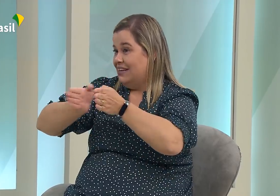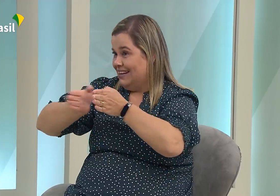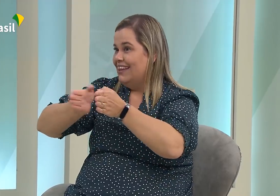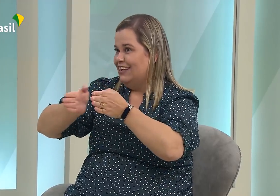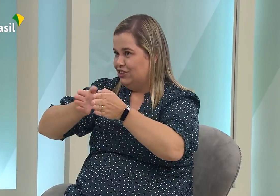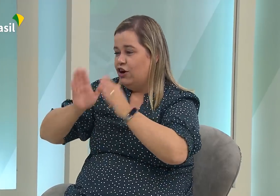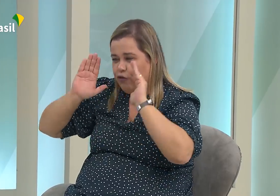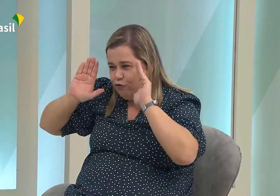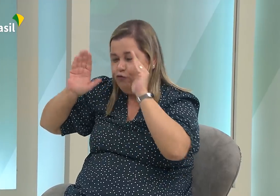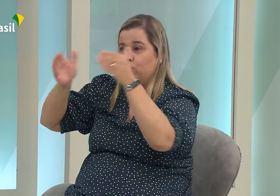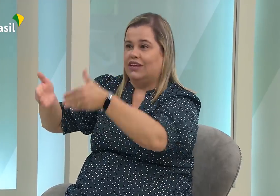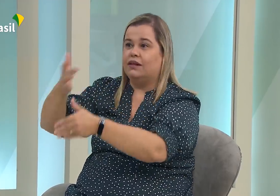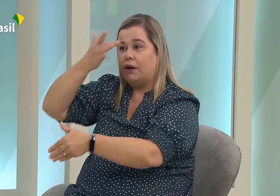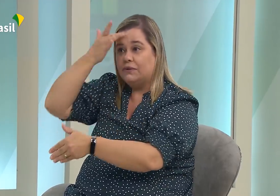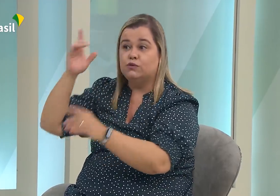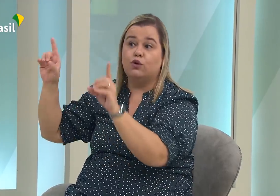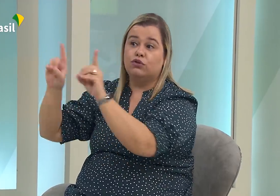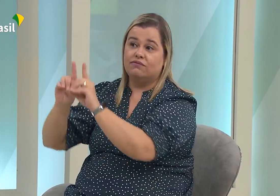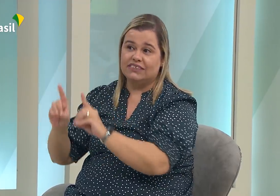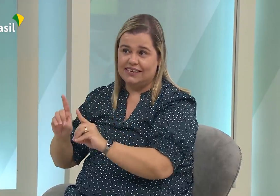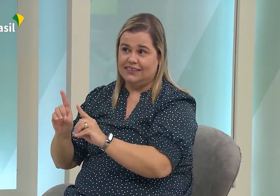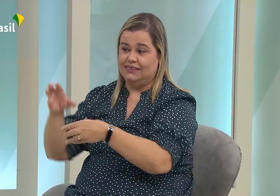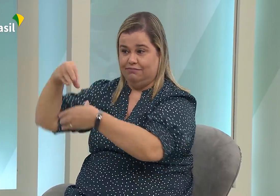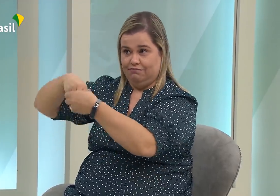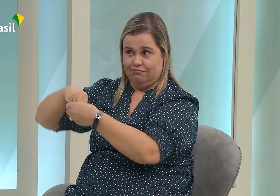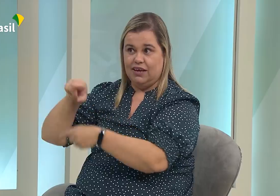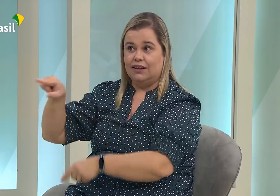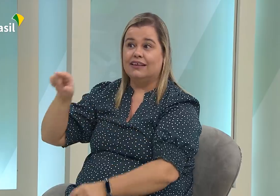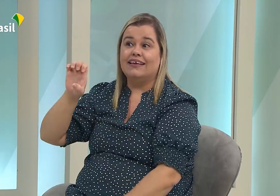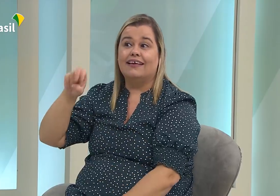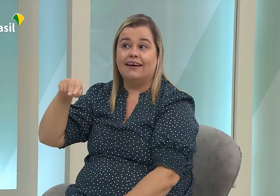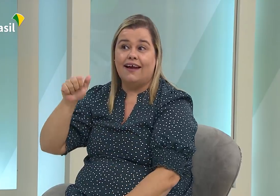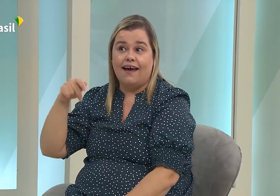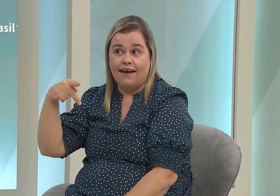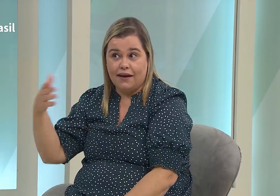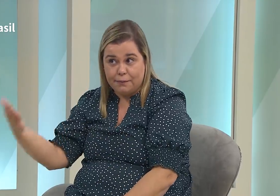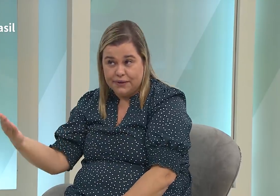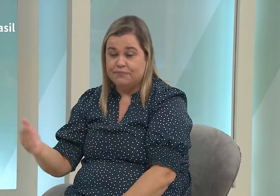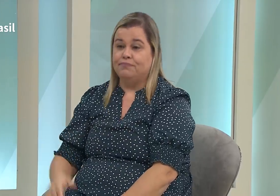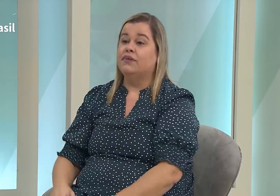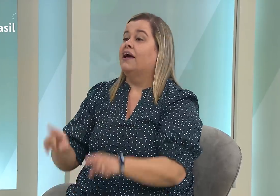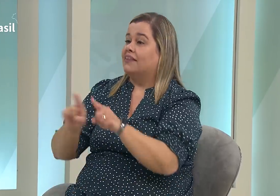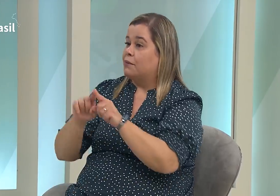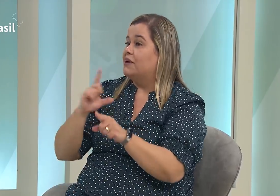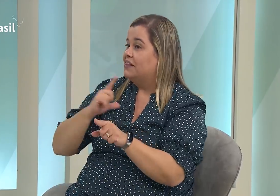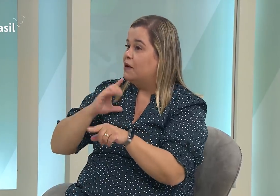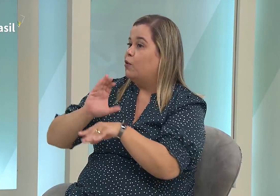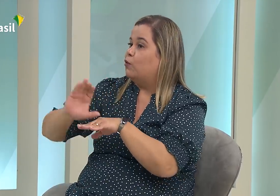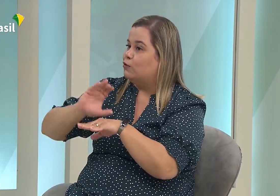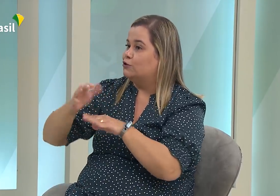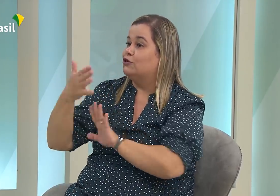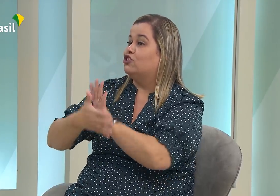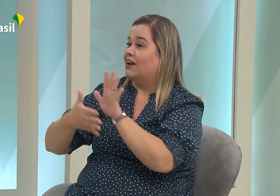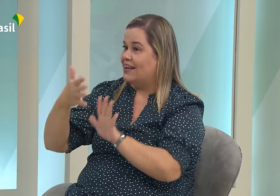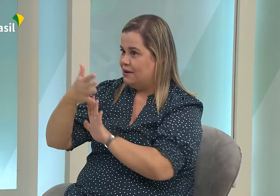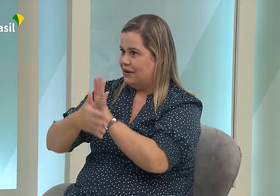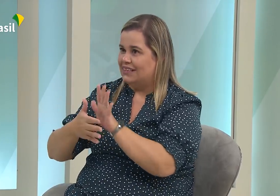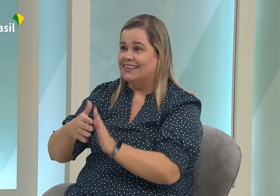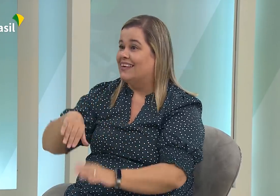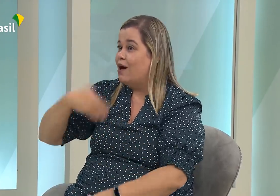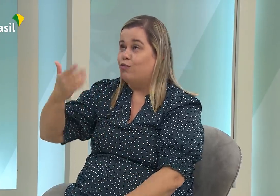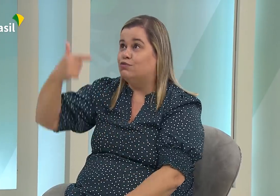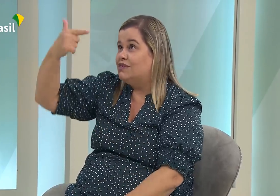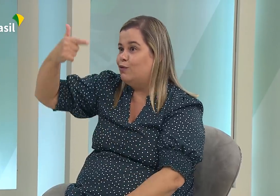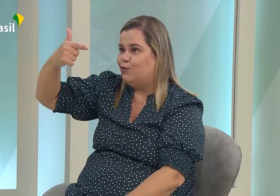temos cursos, gostaria de falar para vocês sobre os cursos voltados para a área de acessibilidade na ENAP. Também temos